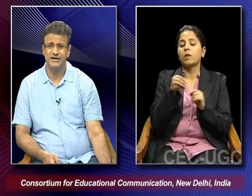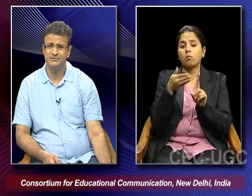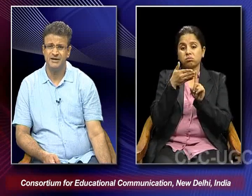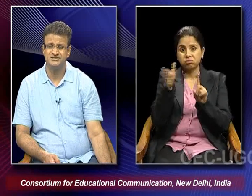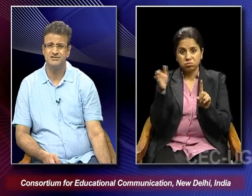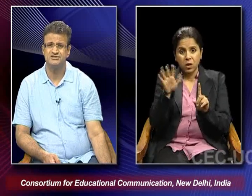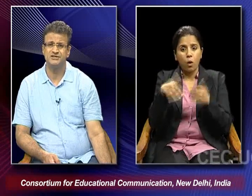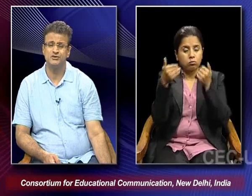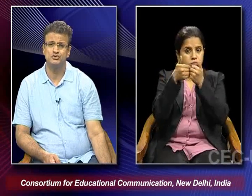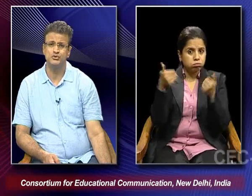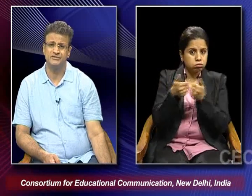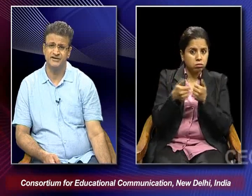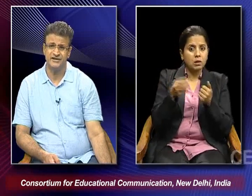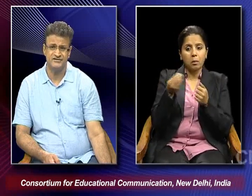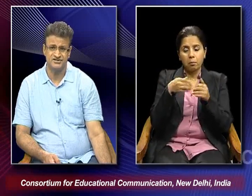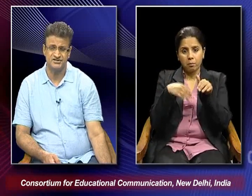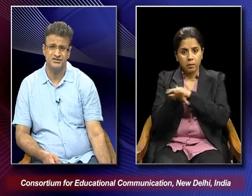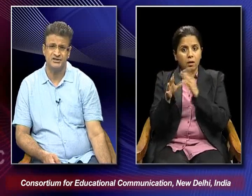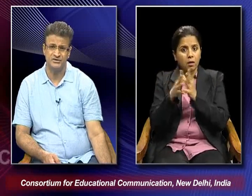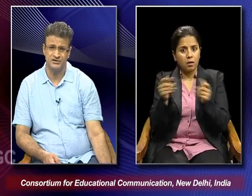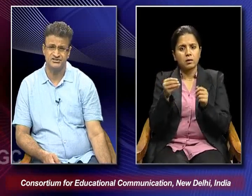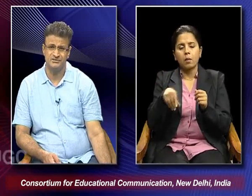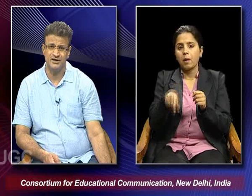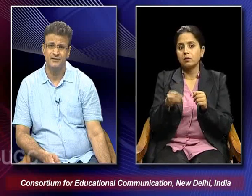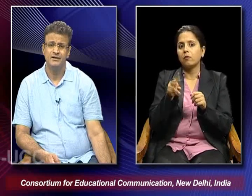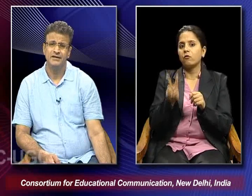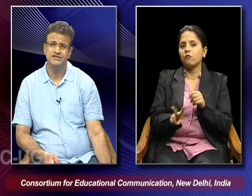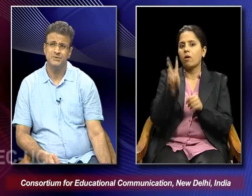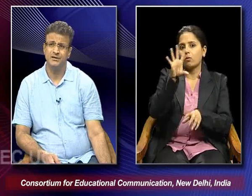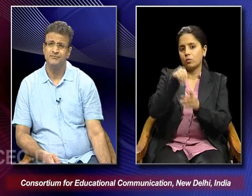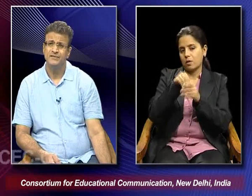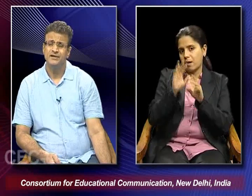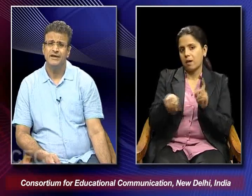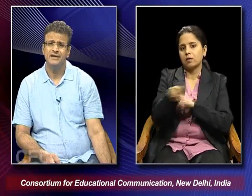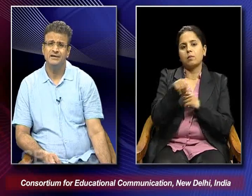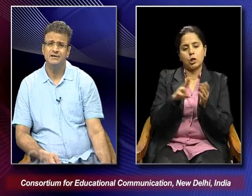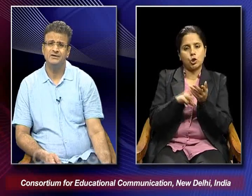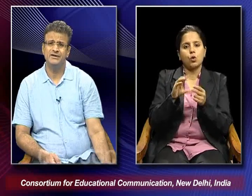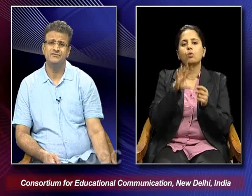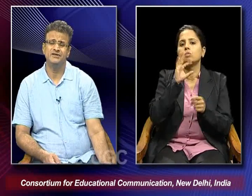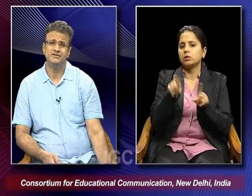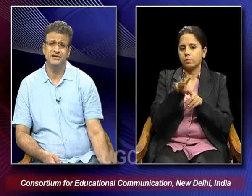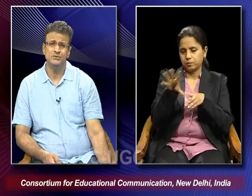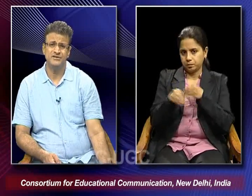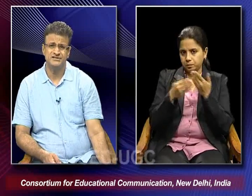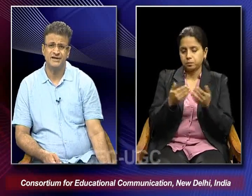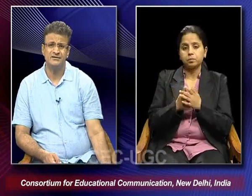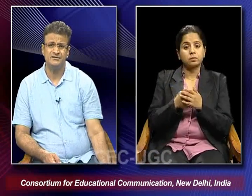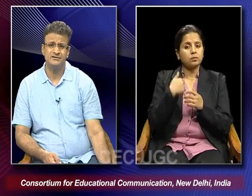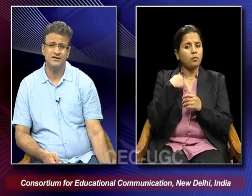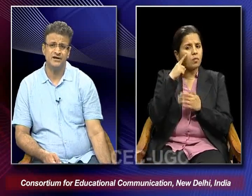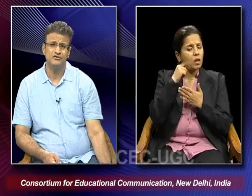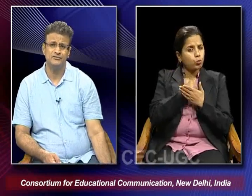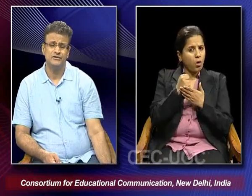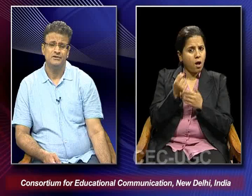and departures they also in a way enriched the Neuralist cinema as well. And when we tend to understand